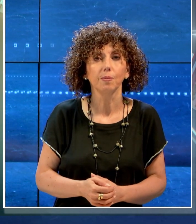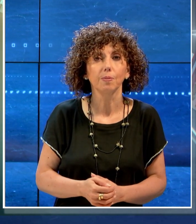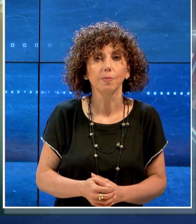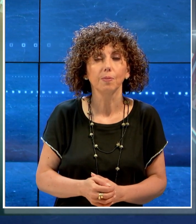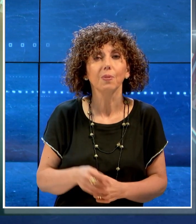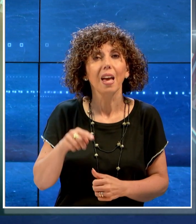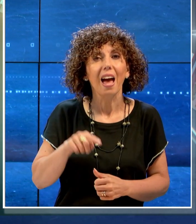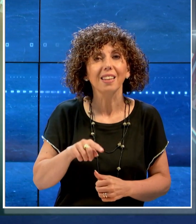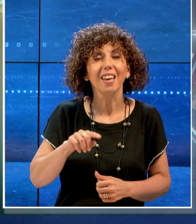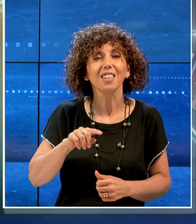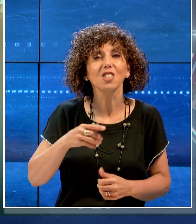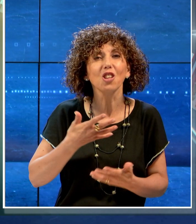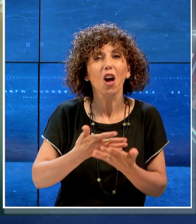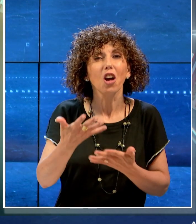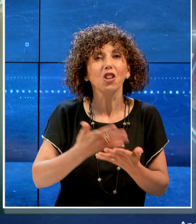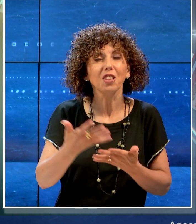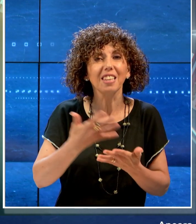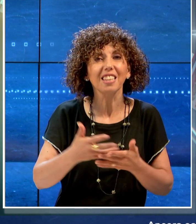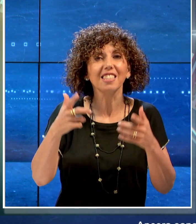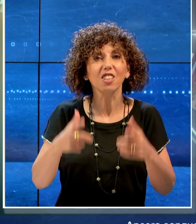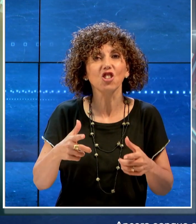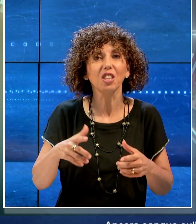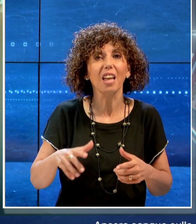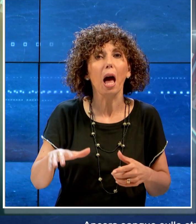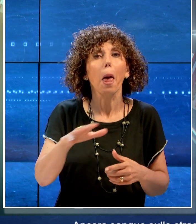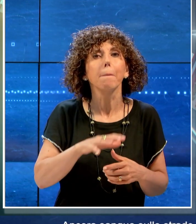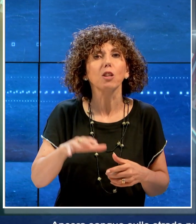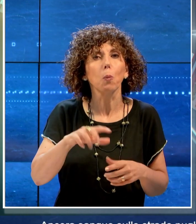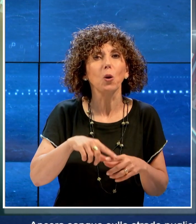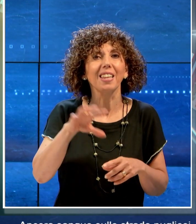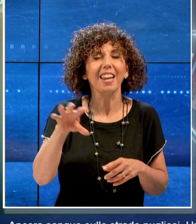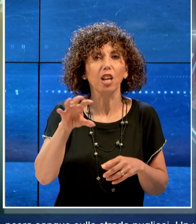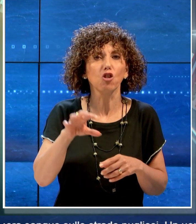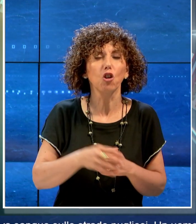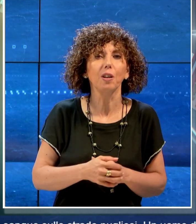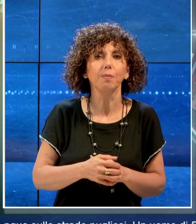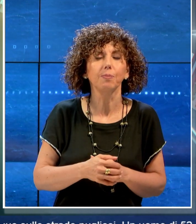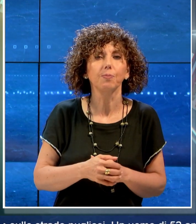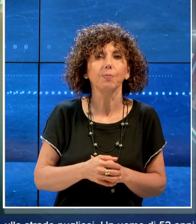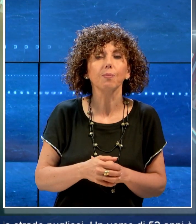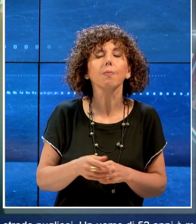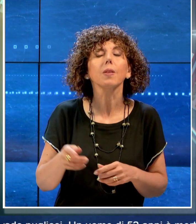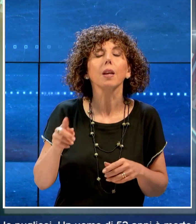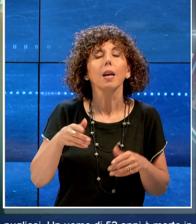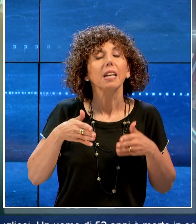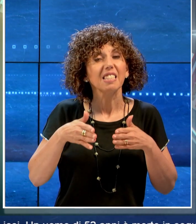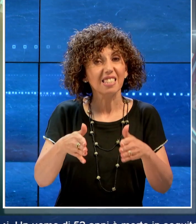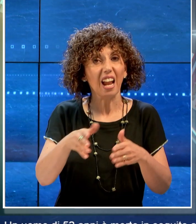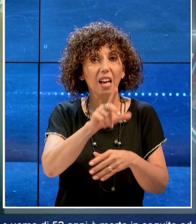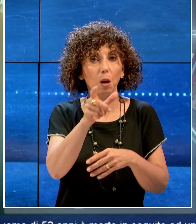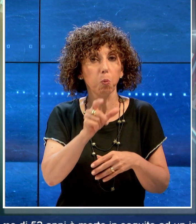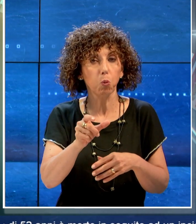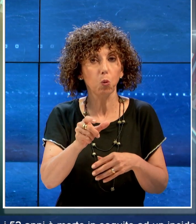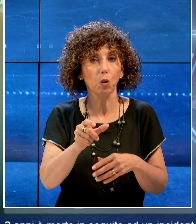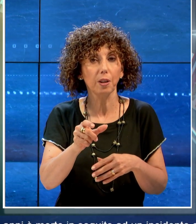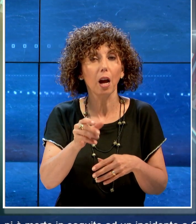E adesso le notizie provenienti dall'area metropolitana e dalla regione. Ancora sangue sulle strade pugliesi, un